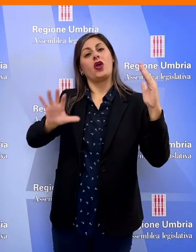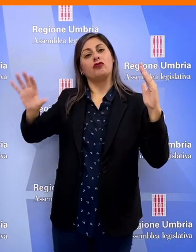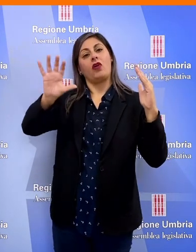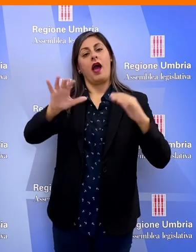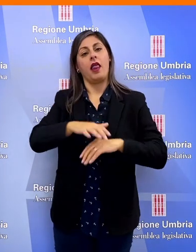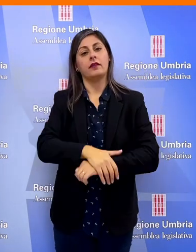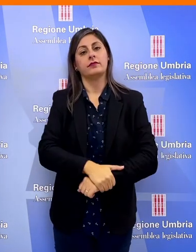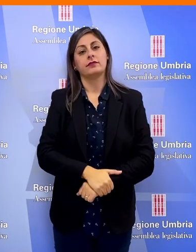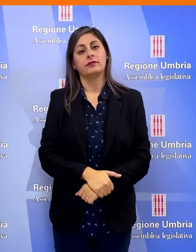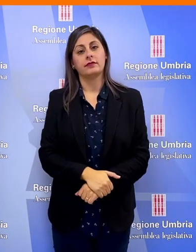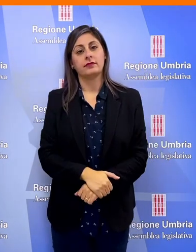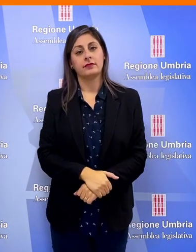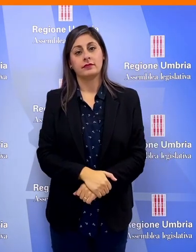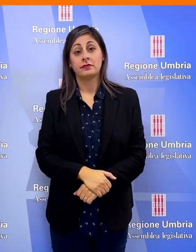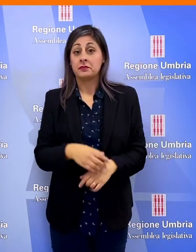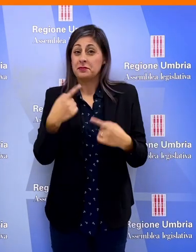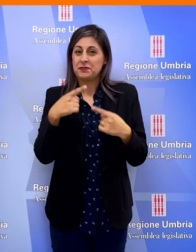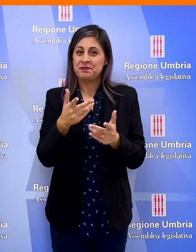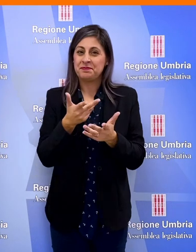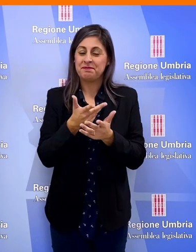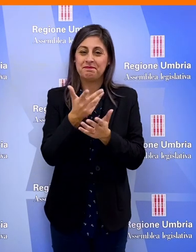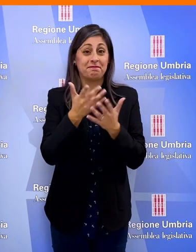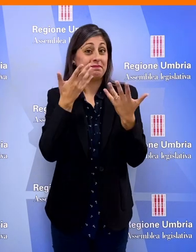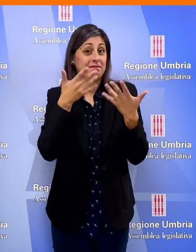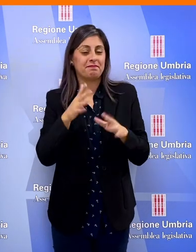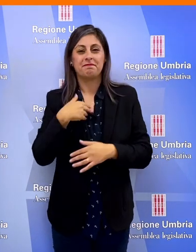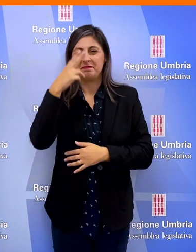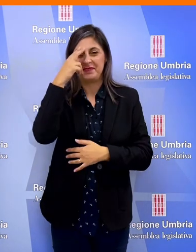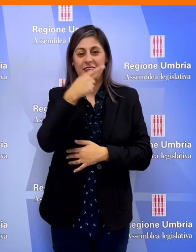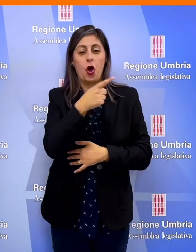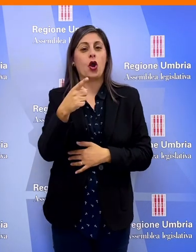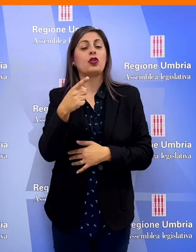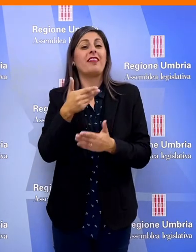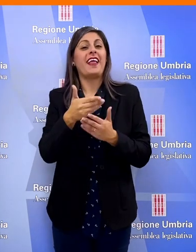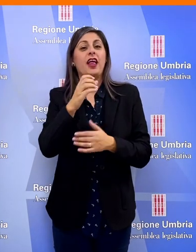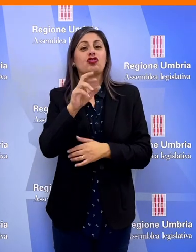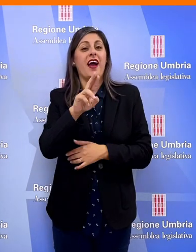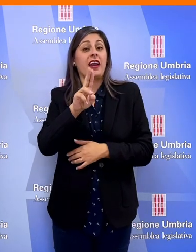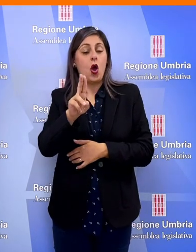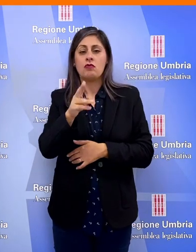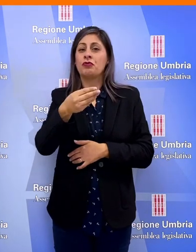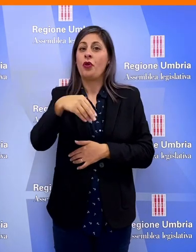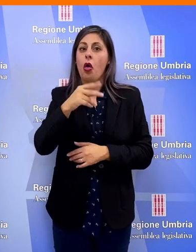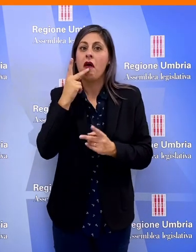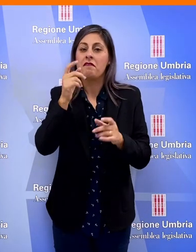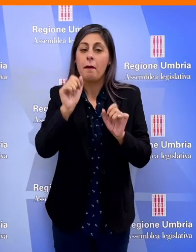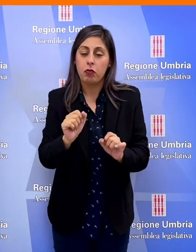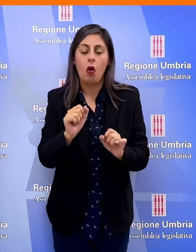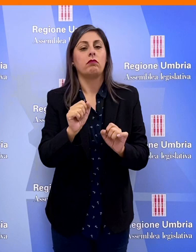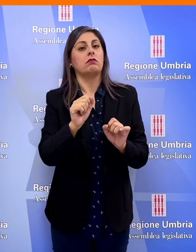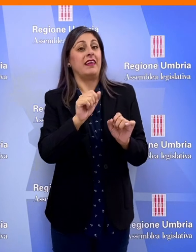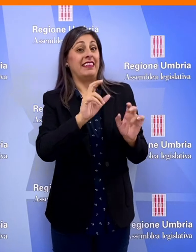Ed anche per questa edizione è tutto Vi ricordo, TeleCRU va in onda sulle emittenti televisive e